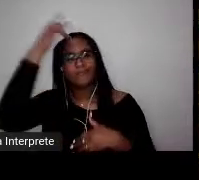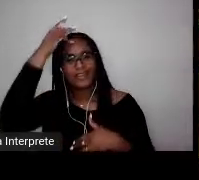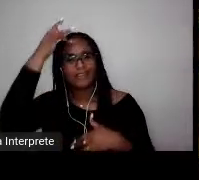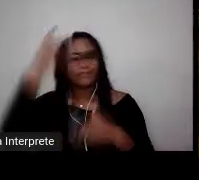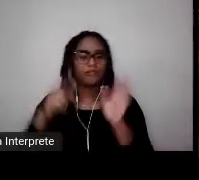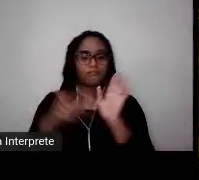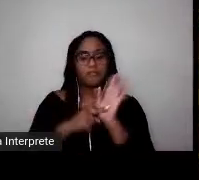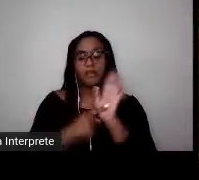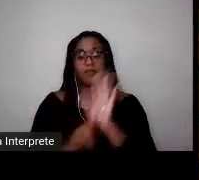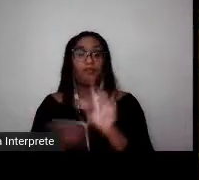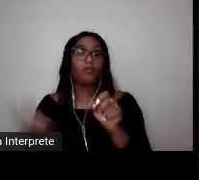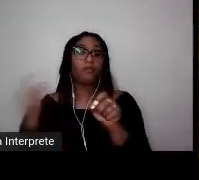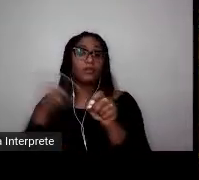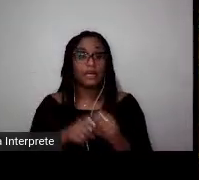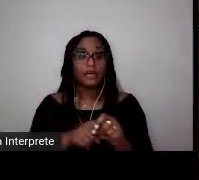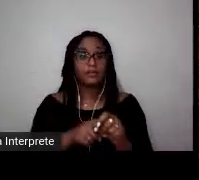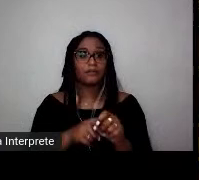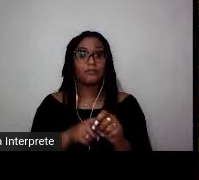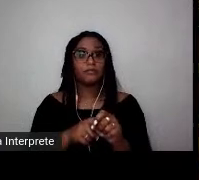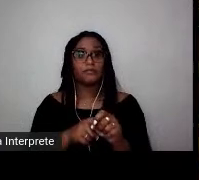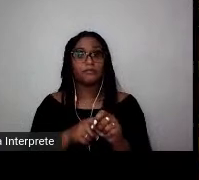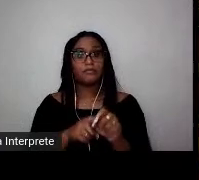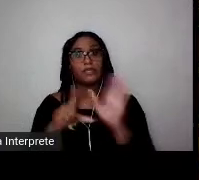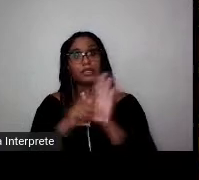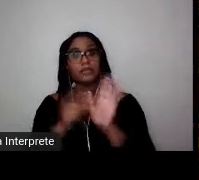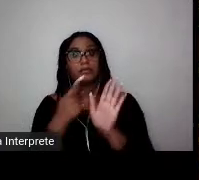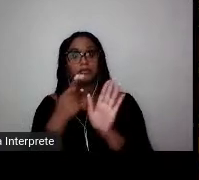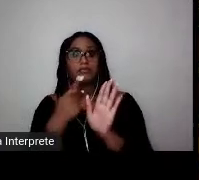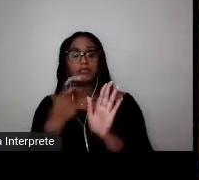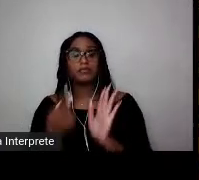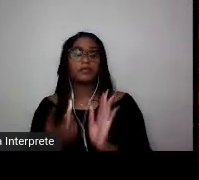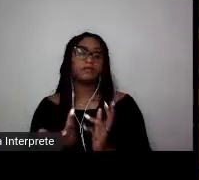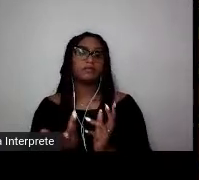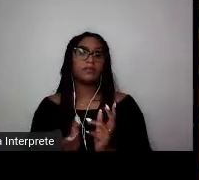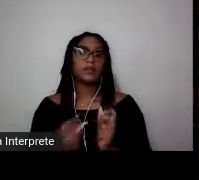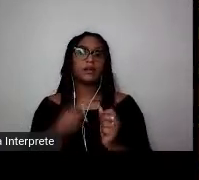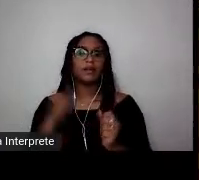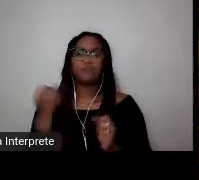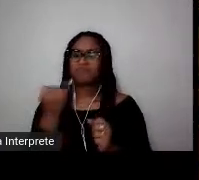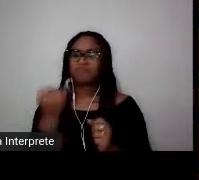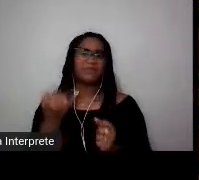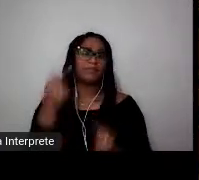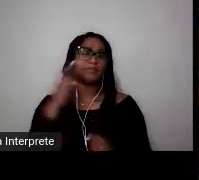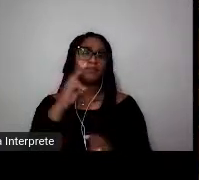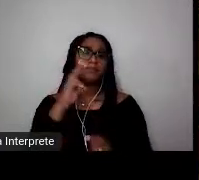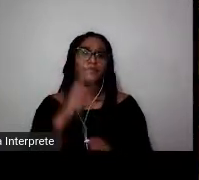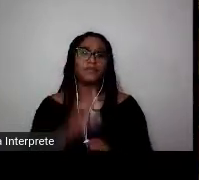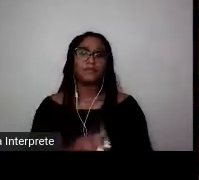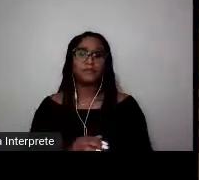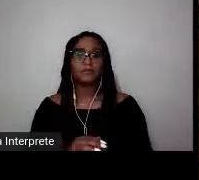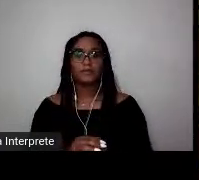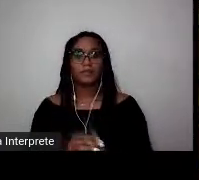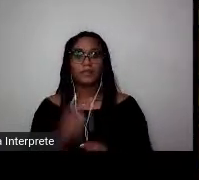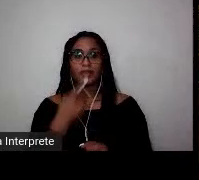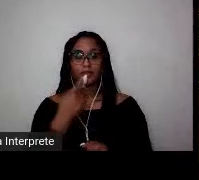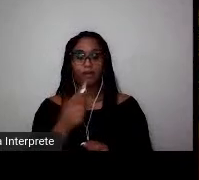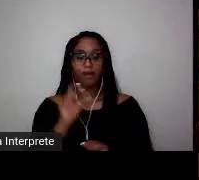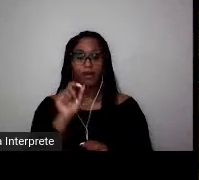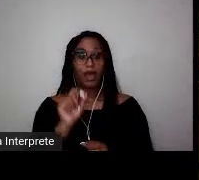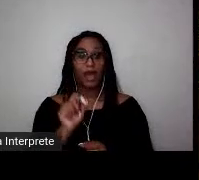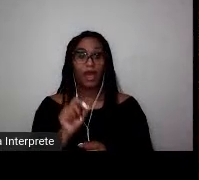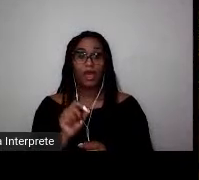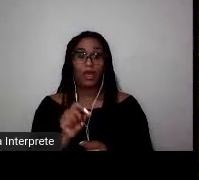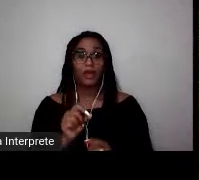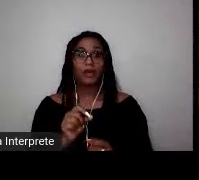O que me parece, portanto, é que se tem uma visão quase que consensual de que essa data é um divisor de águas absoluto.